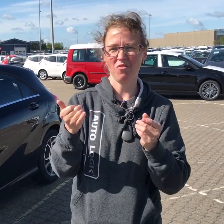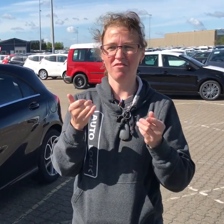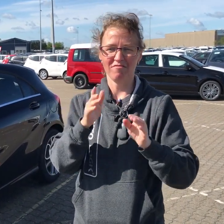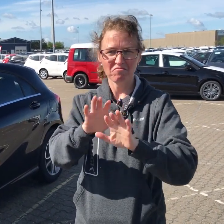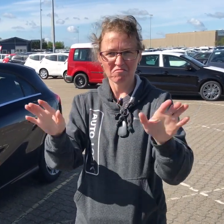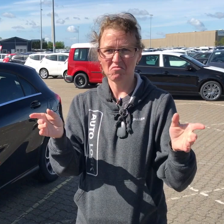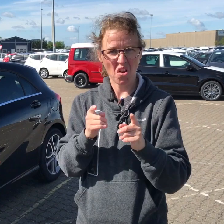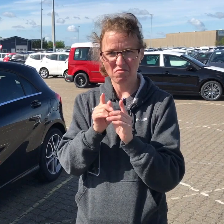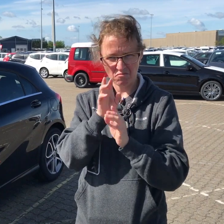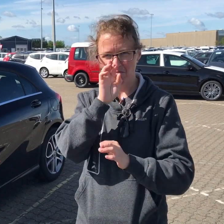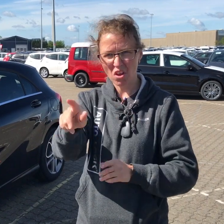flot af dem.